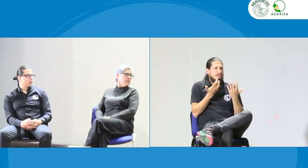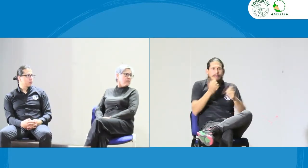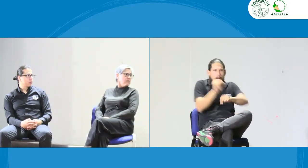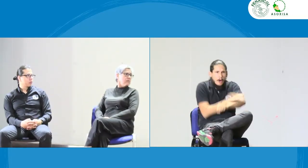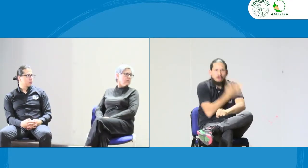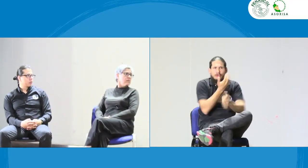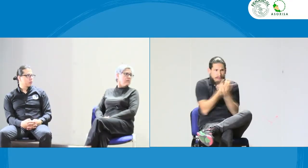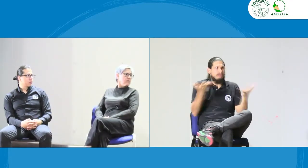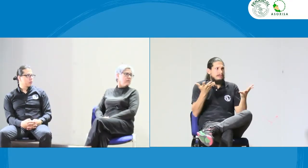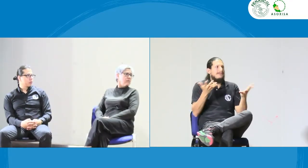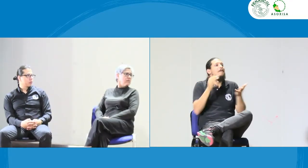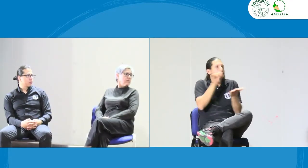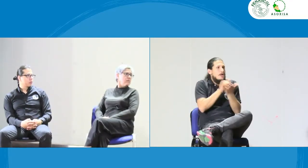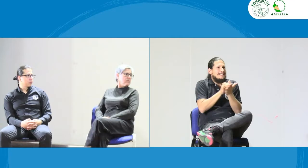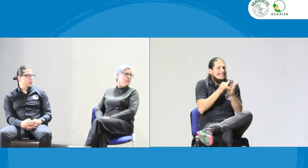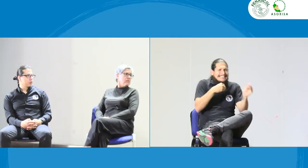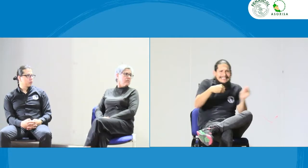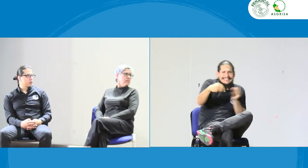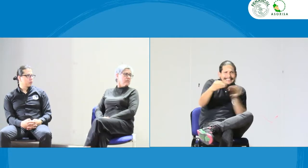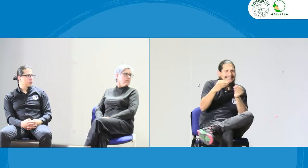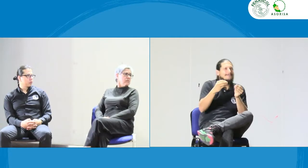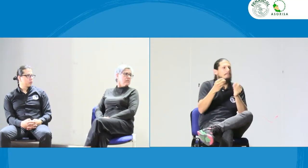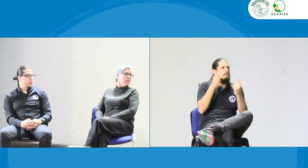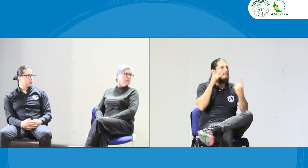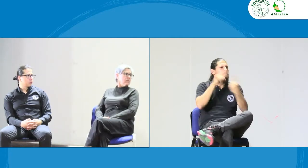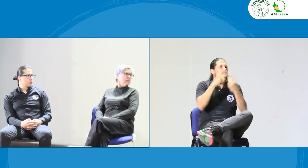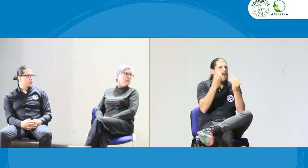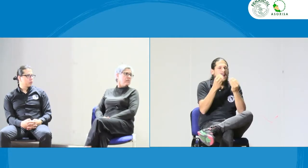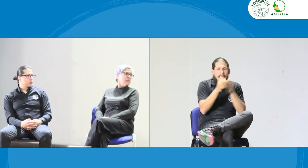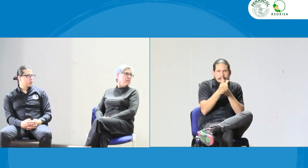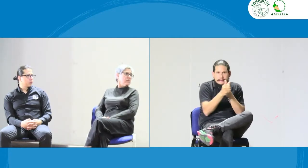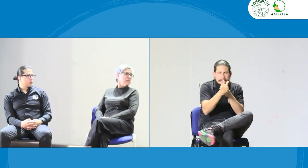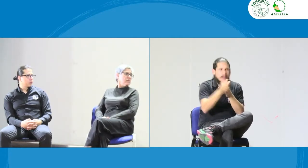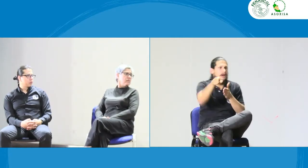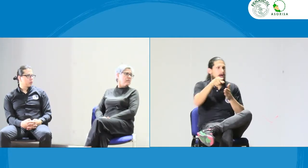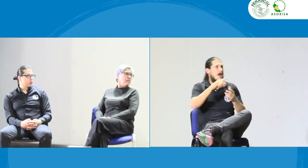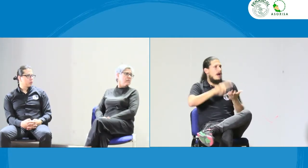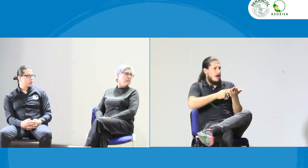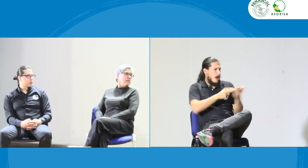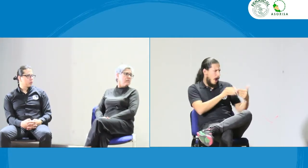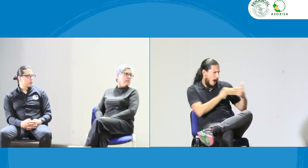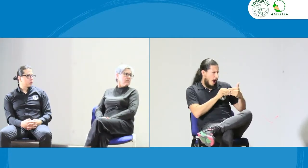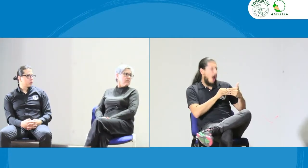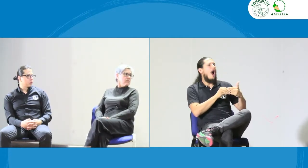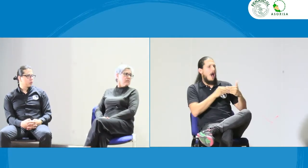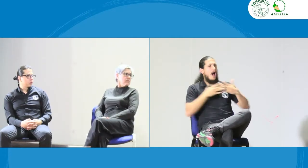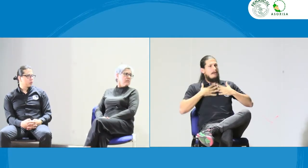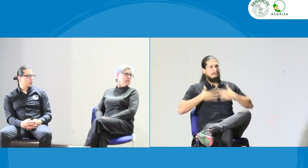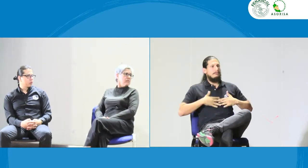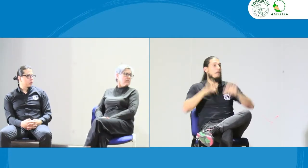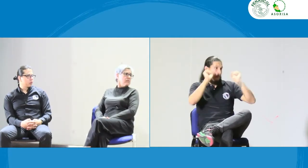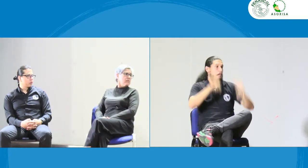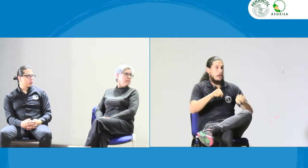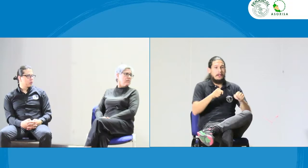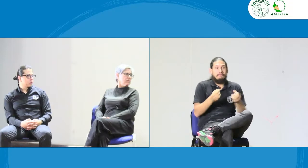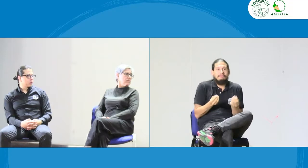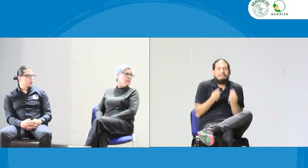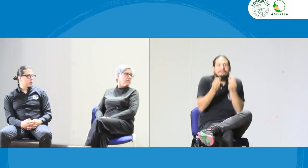siente, que tiene emociones. Pero que hay que hacerles unas orientaciones, unas orientaciones para que se tengan las